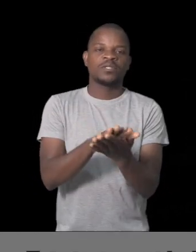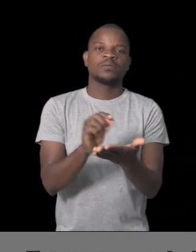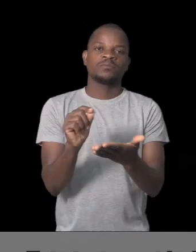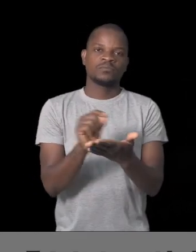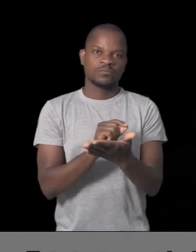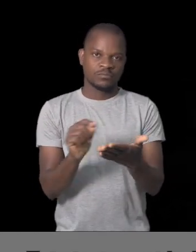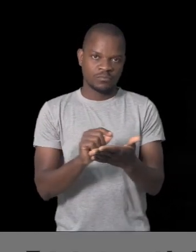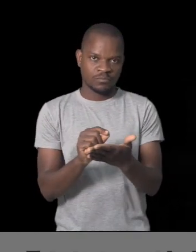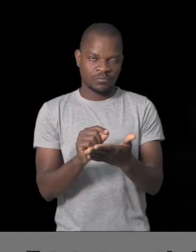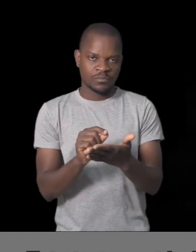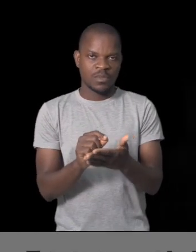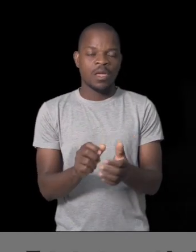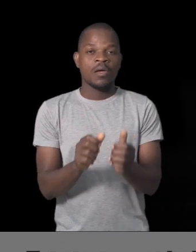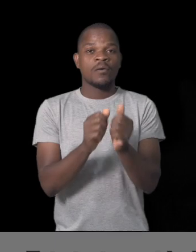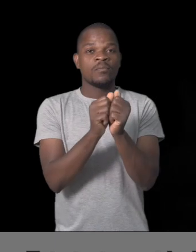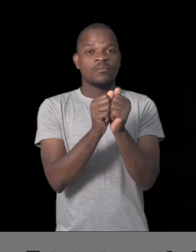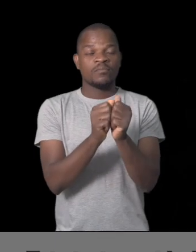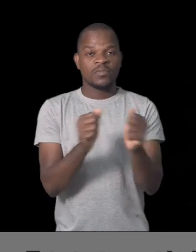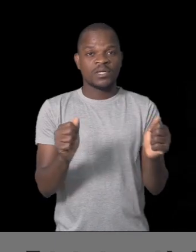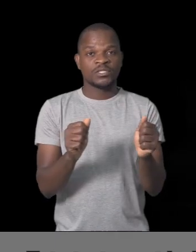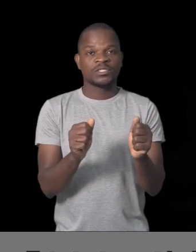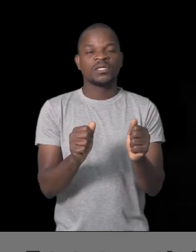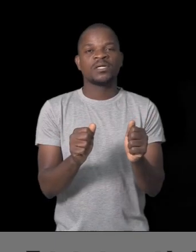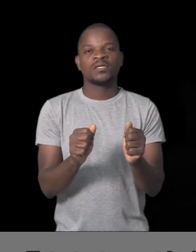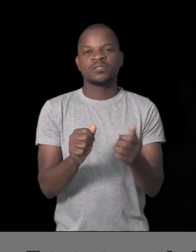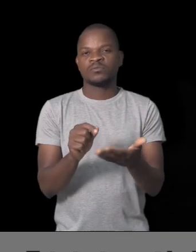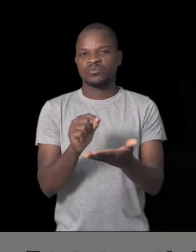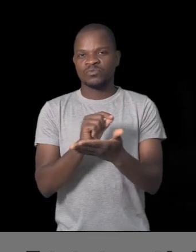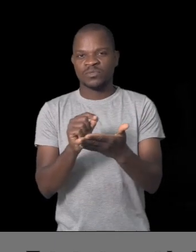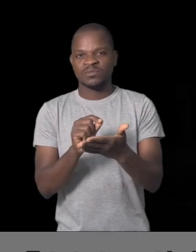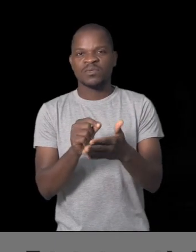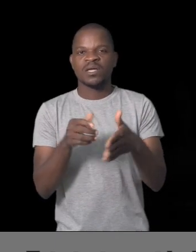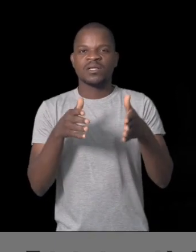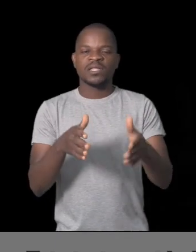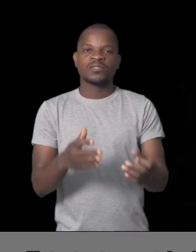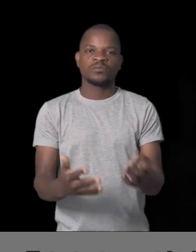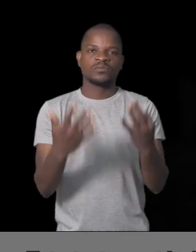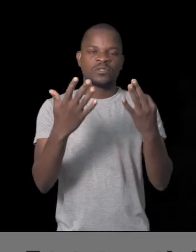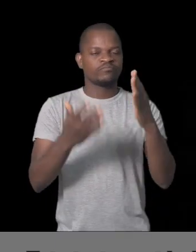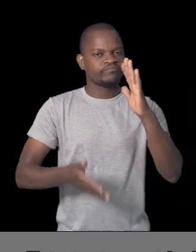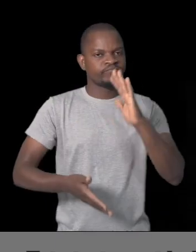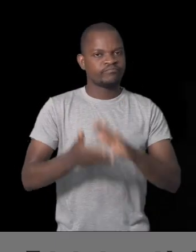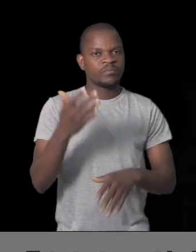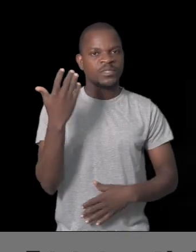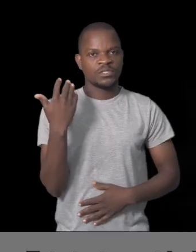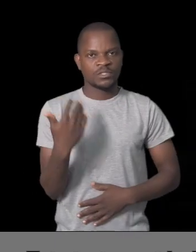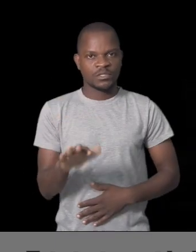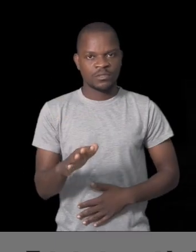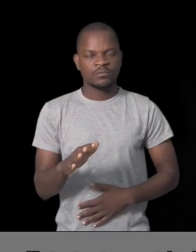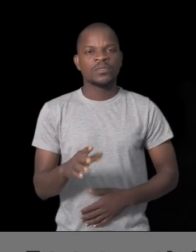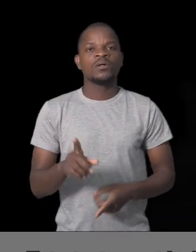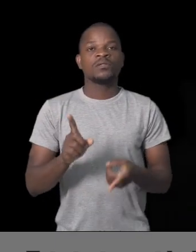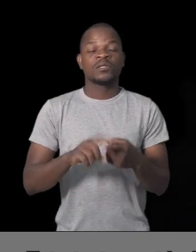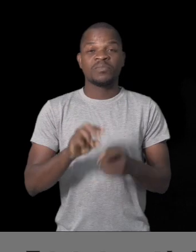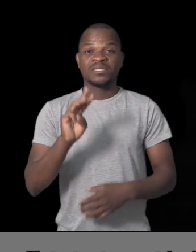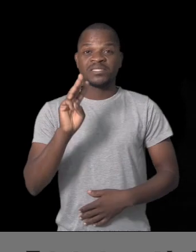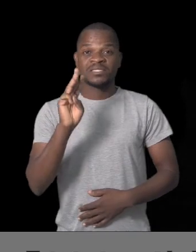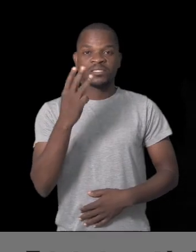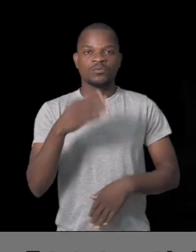Entretanto, matrículas para o ensino secundário já iniciaram. No terceiro dia, algumas escolas secundárias